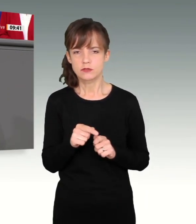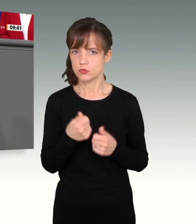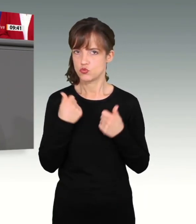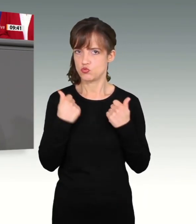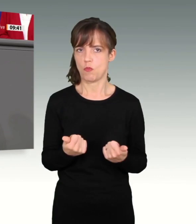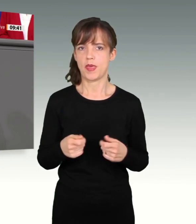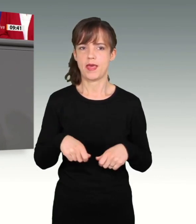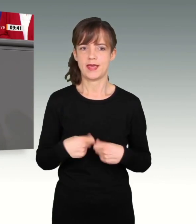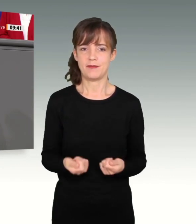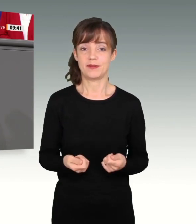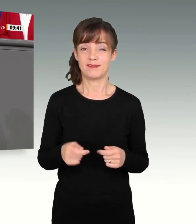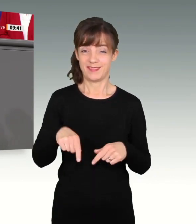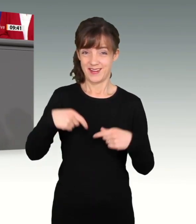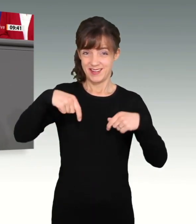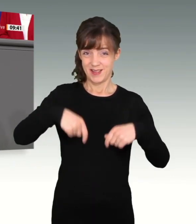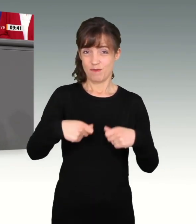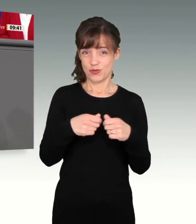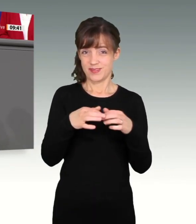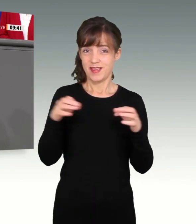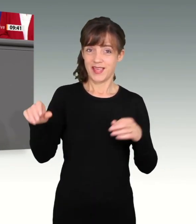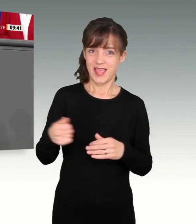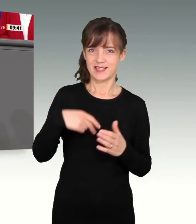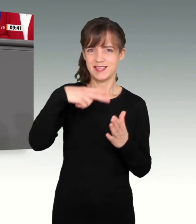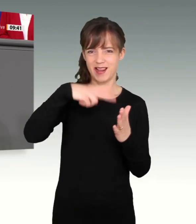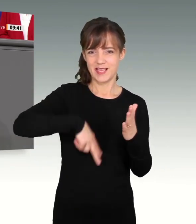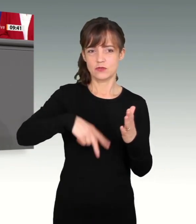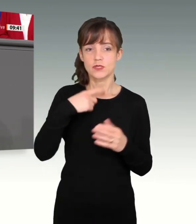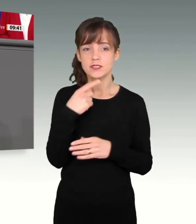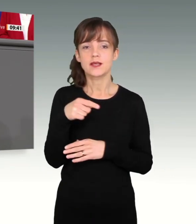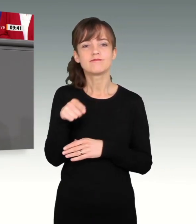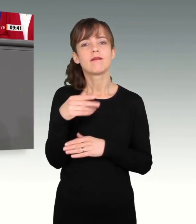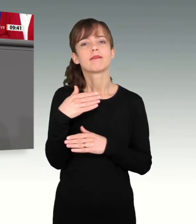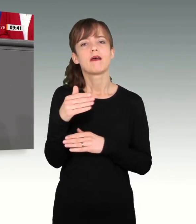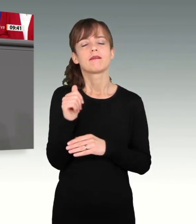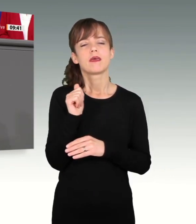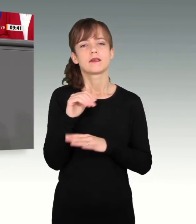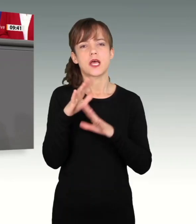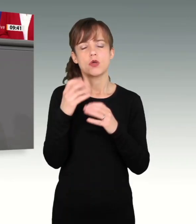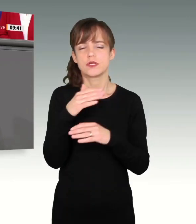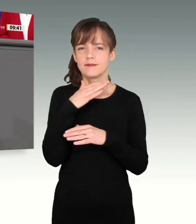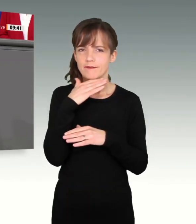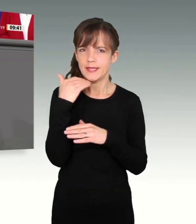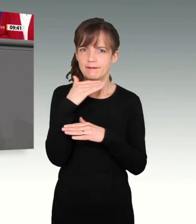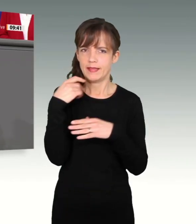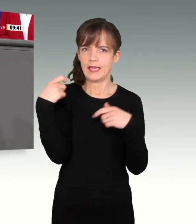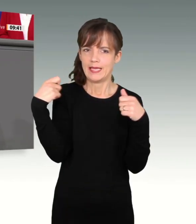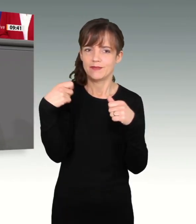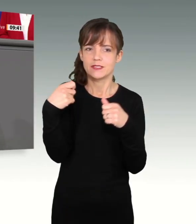Lesung auch hier im Bundestag ausgeführt, dass mit dem Nachtragshaushalt extrem viel investiert werden würde. Er sprach, ich zitiere, von Elektromobilität